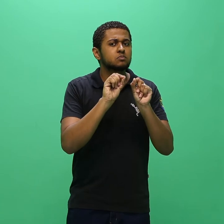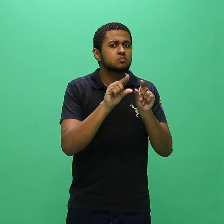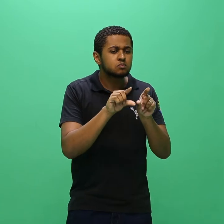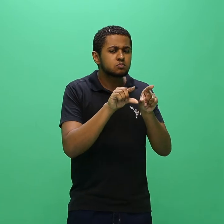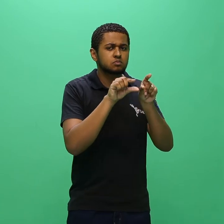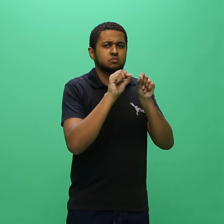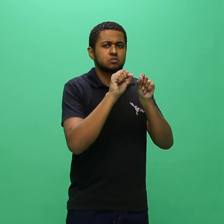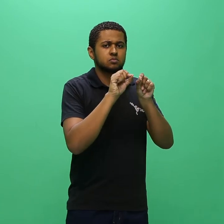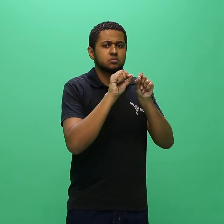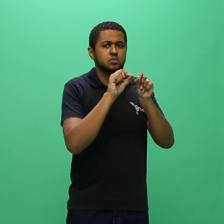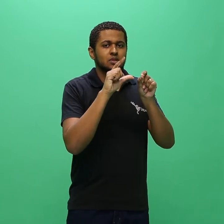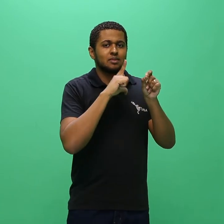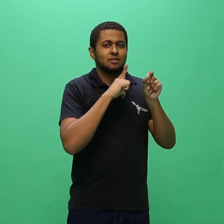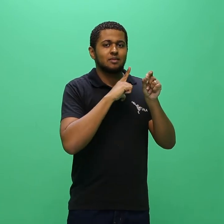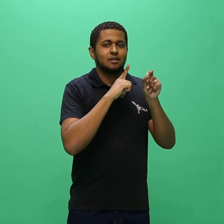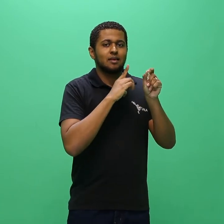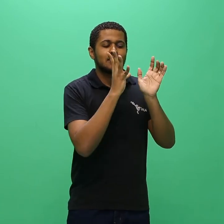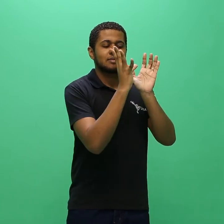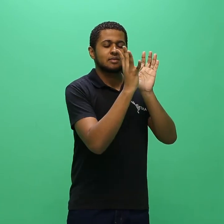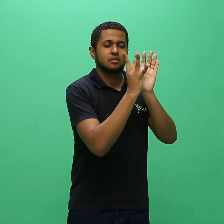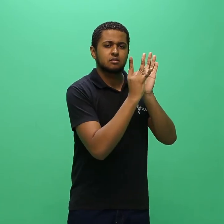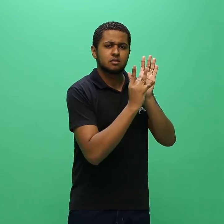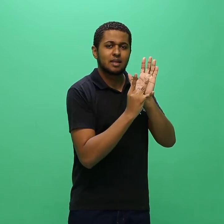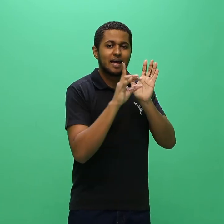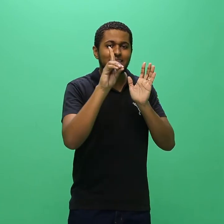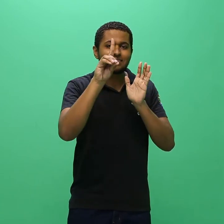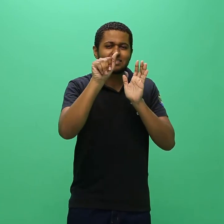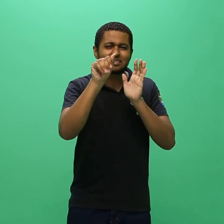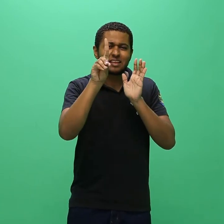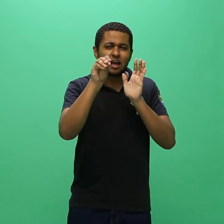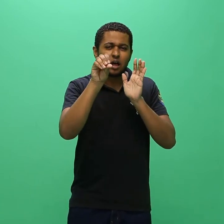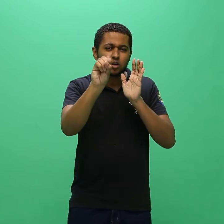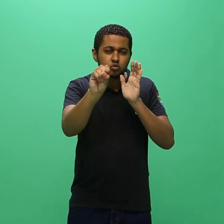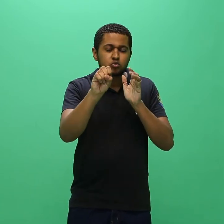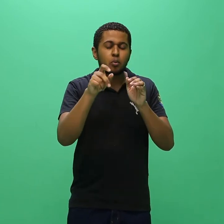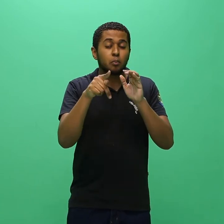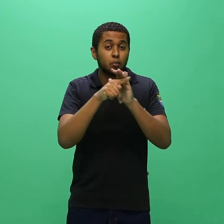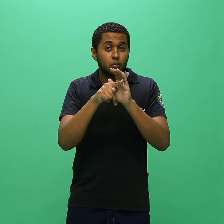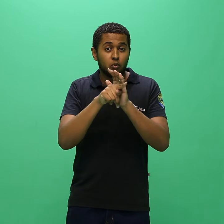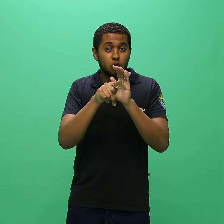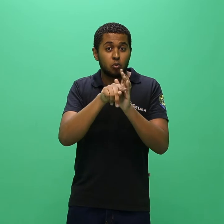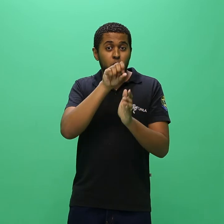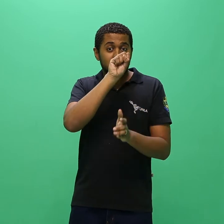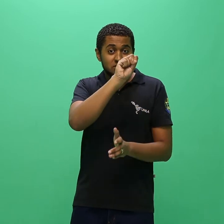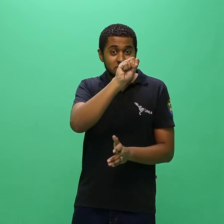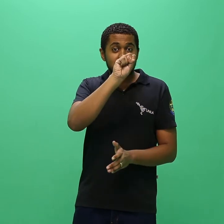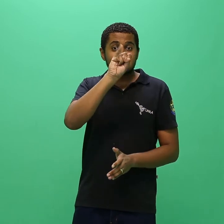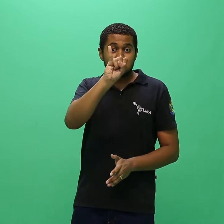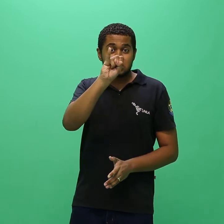Acadêmicas, SIGA-A, emitidos até o dia 15 de outubro de 2018.